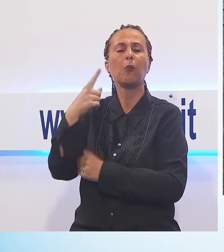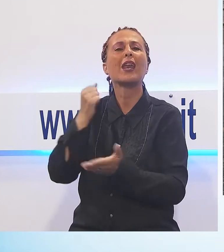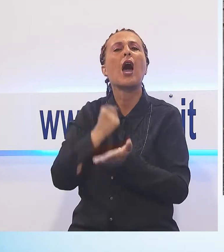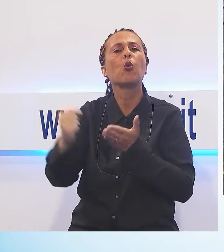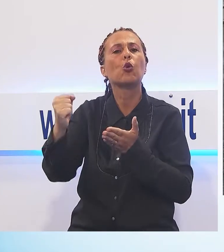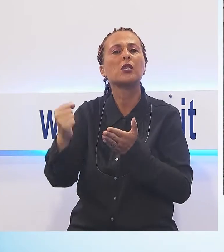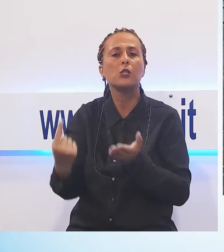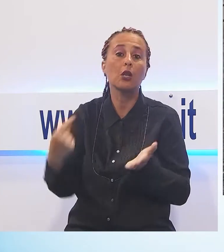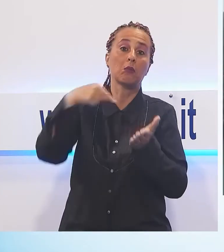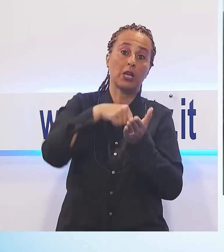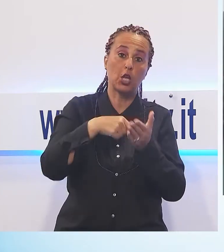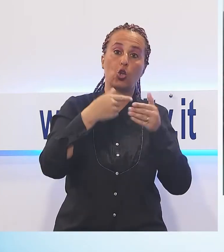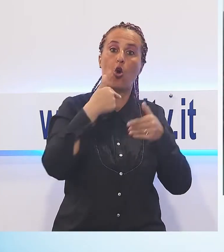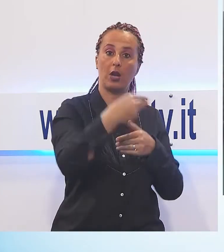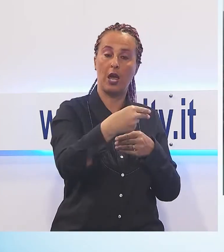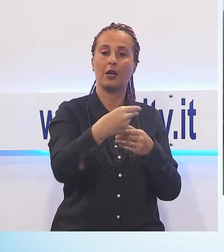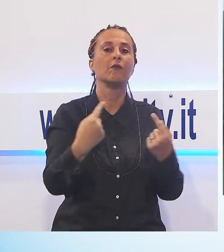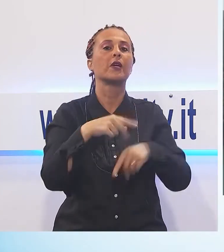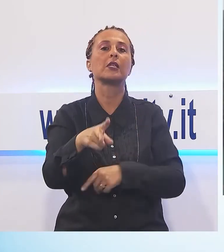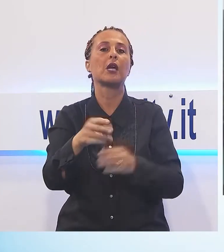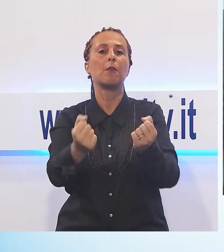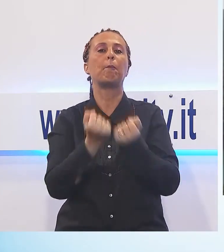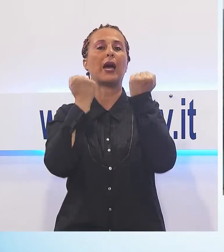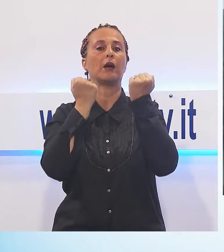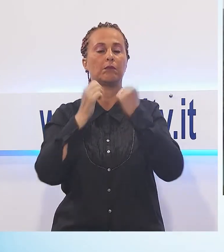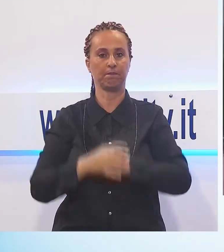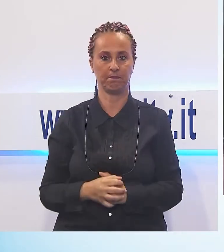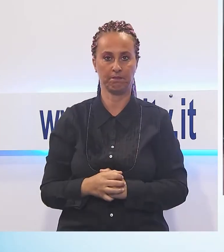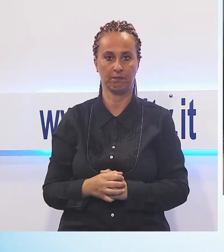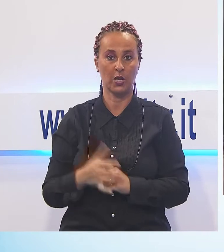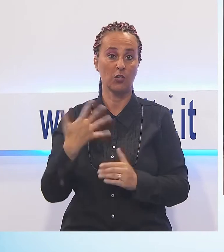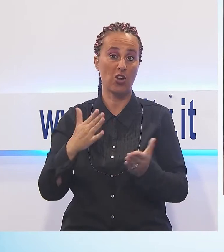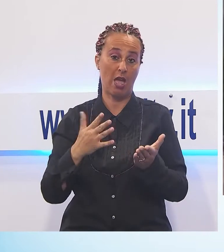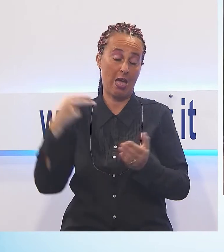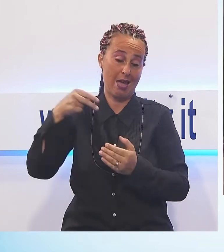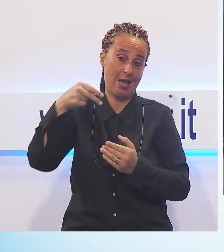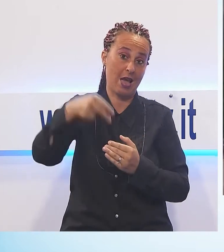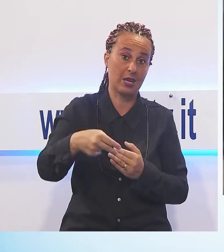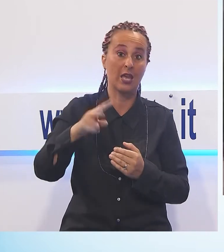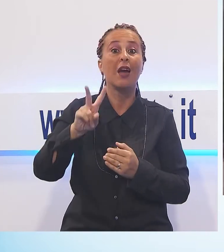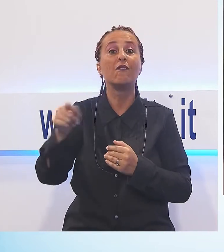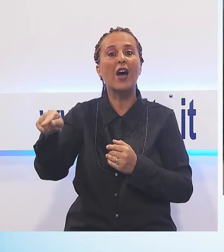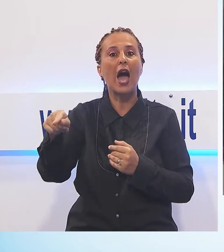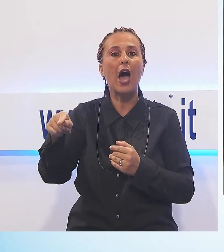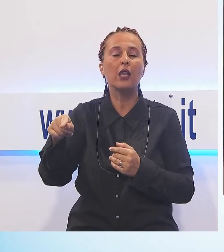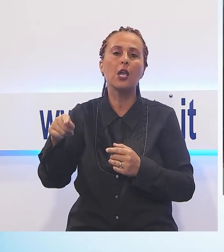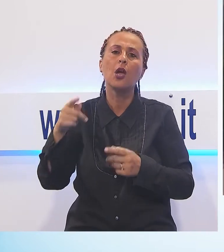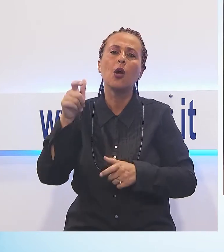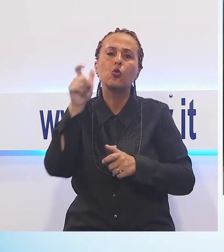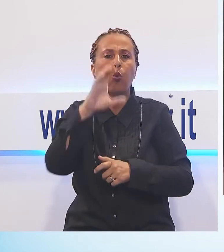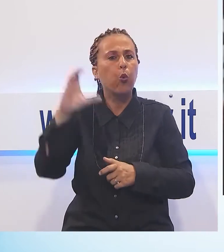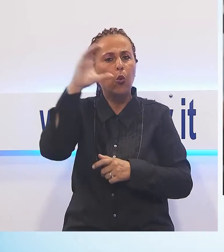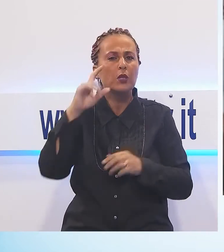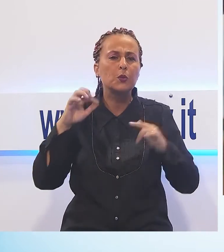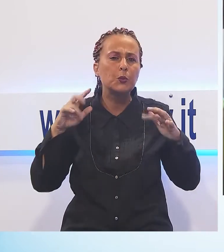stato risposto di no. Da alcuni anni Vagli è il luogo più visitato di tutta la Valle del Serchio. Questo grazie a varie iniziative e alla bellezza del